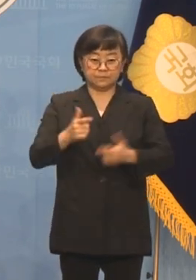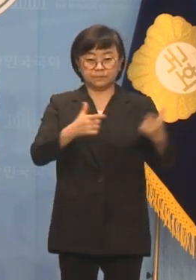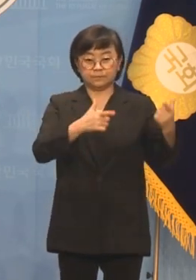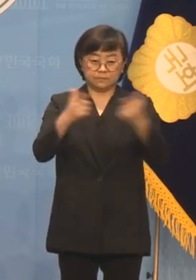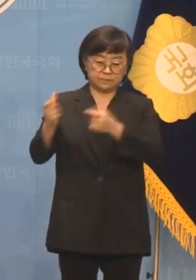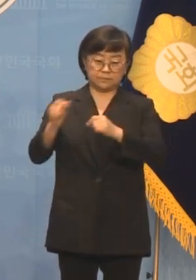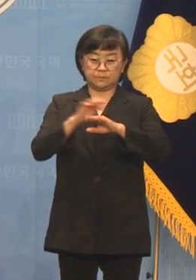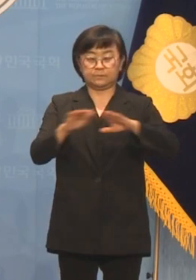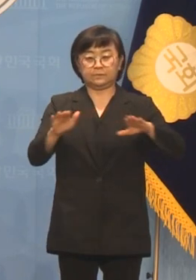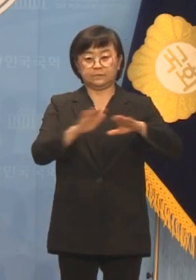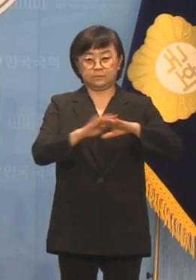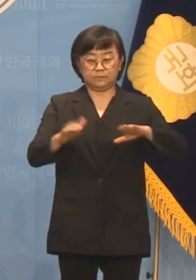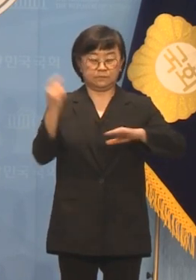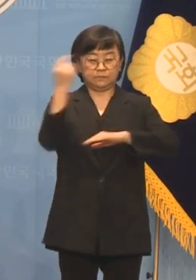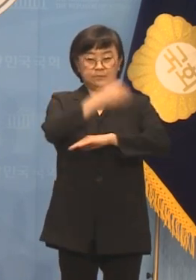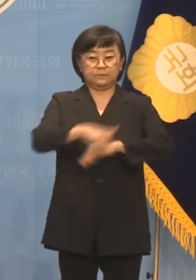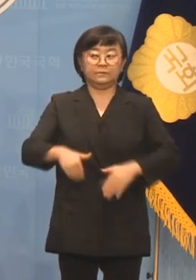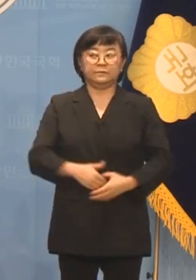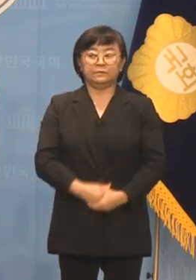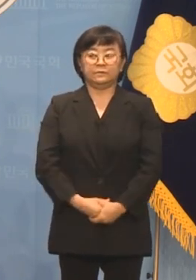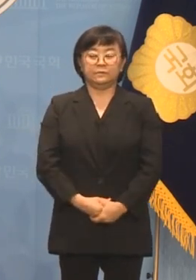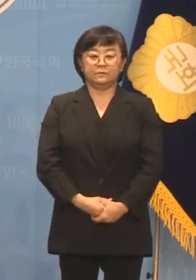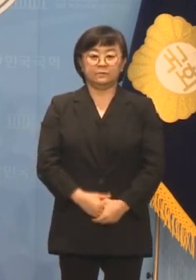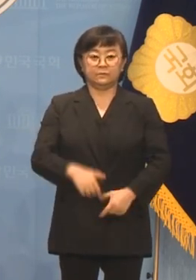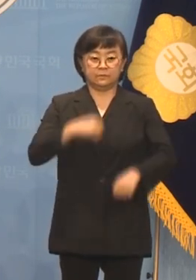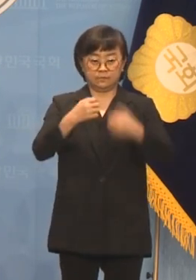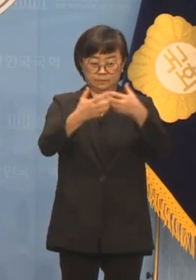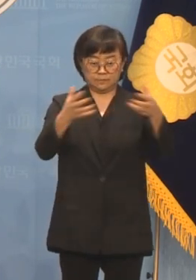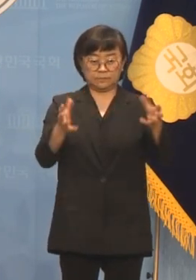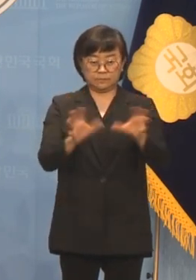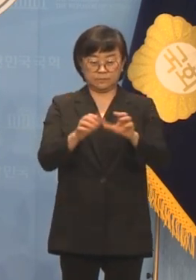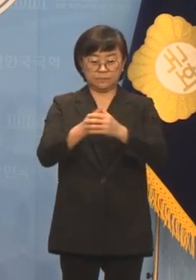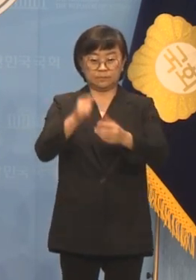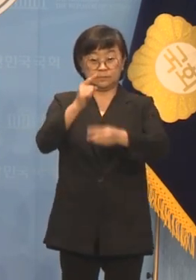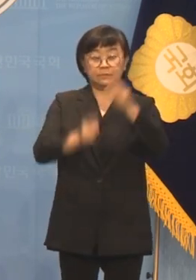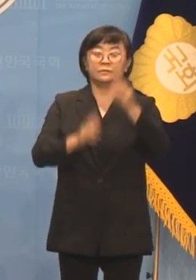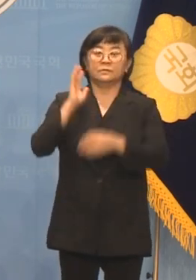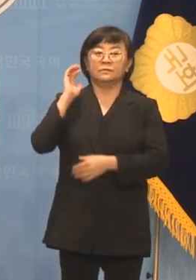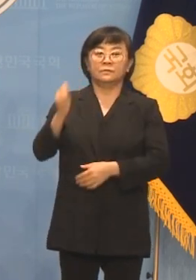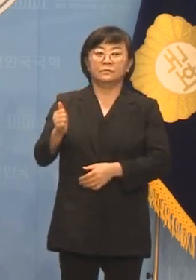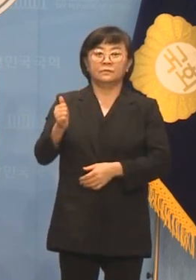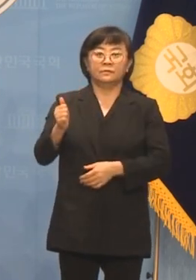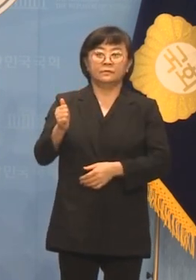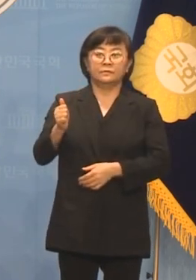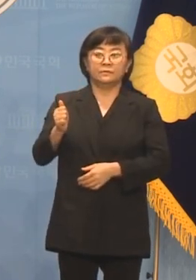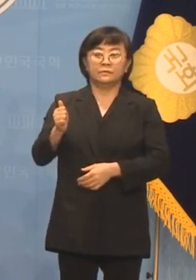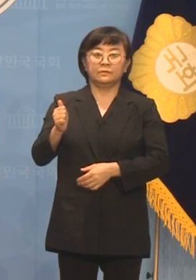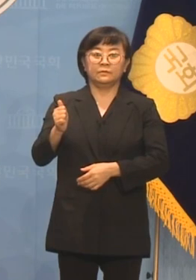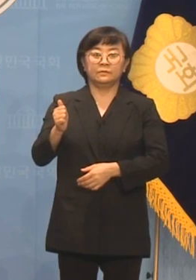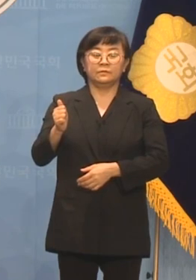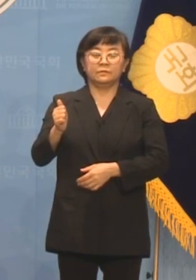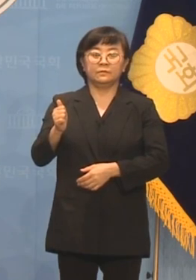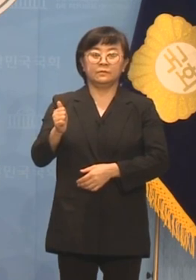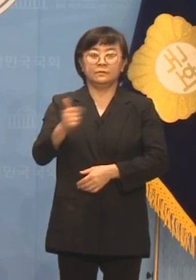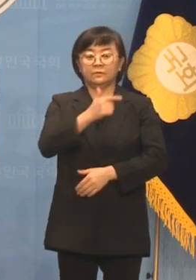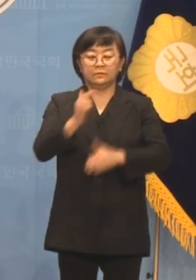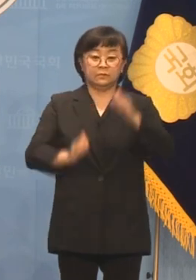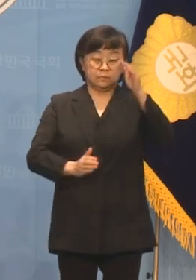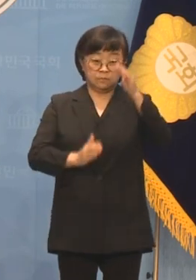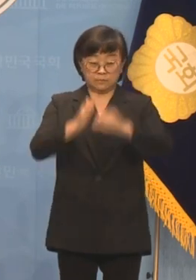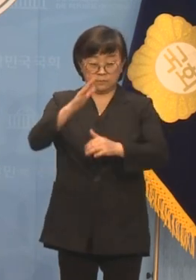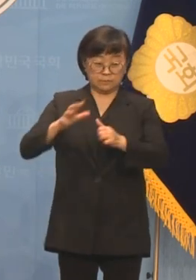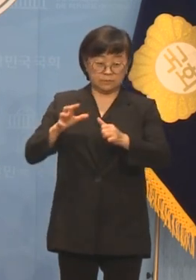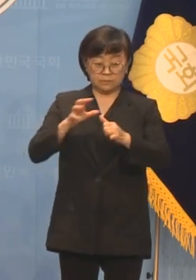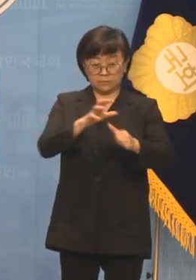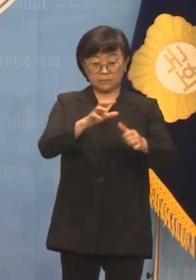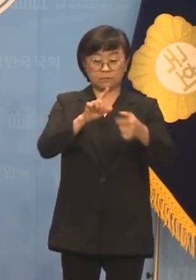대응할 것입니다. 정의당은 윤석열 대통령에게 과잉경호폭력에